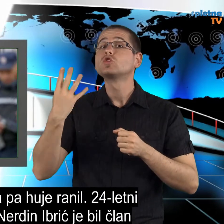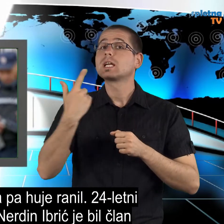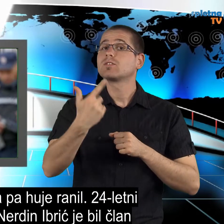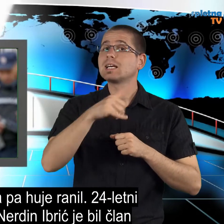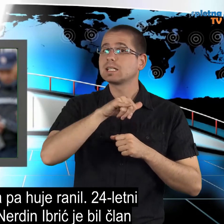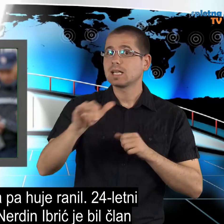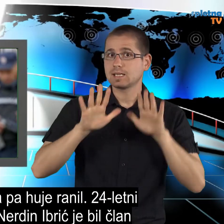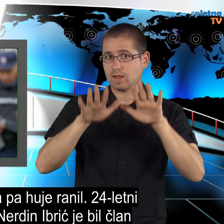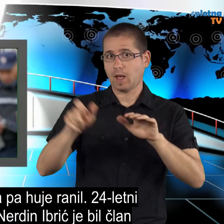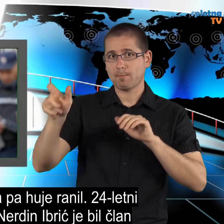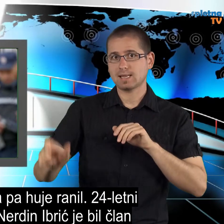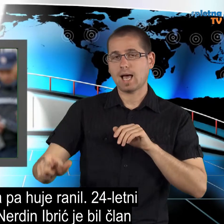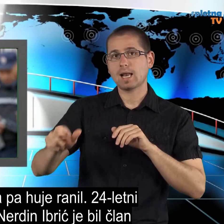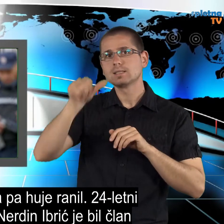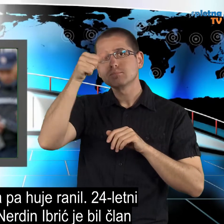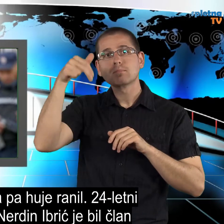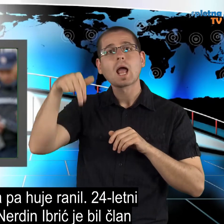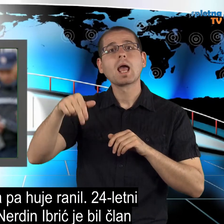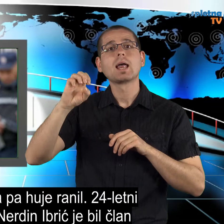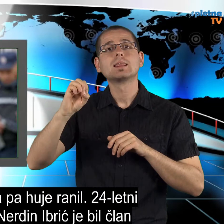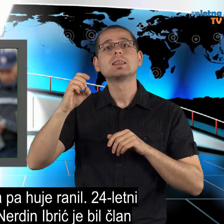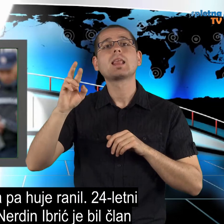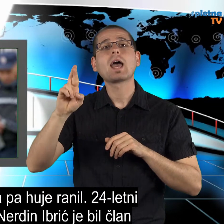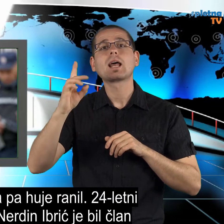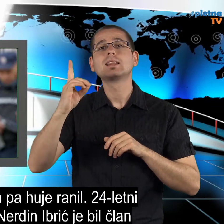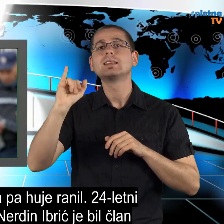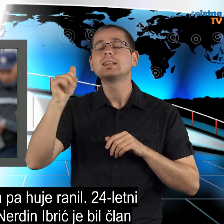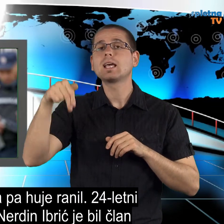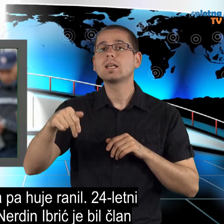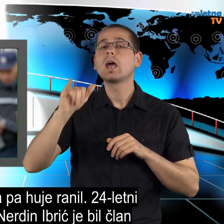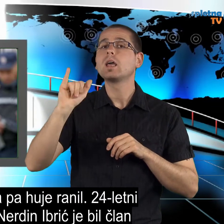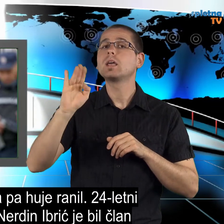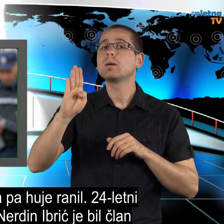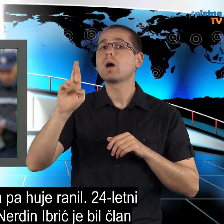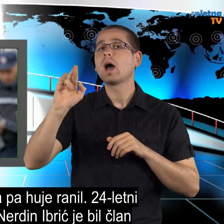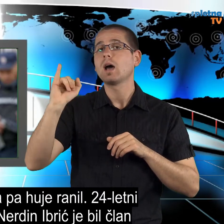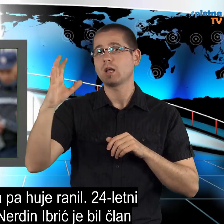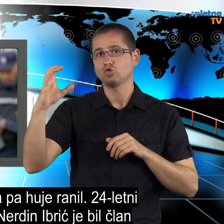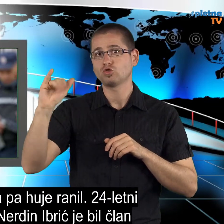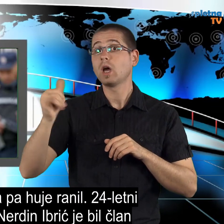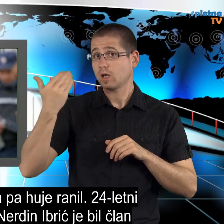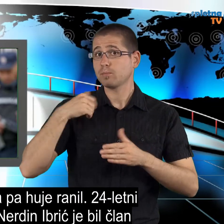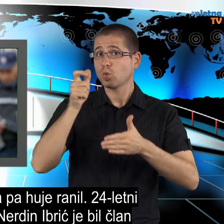24-letni napadalec Nerdin Ibrič je bil član Skrajne islamske skupine Vahabitev,